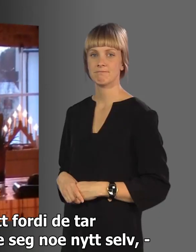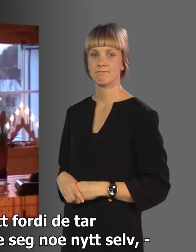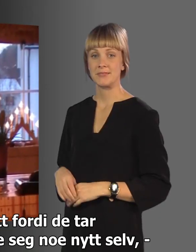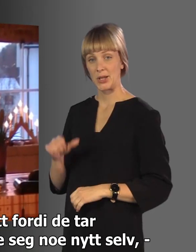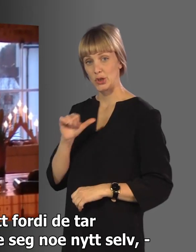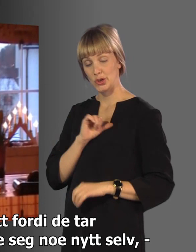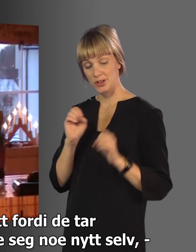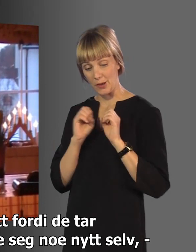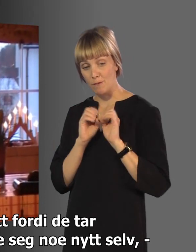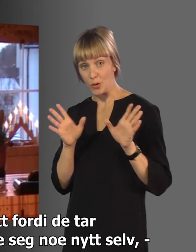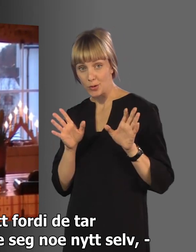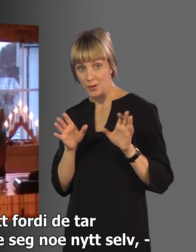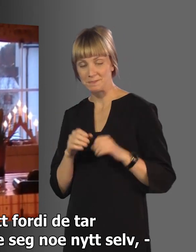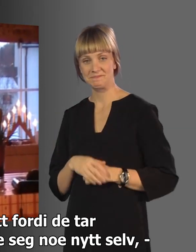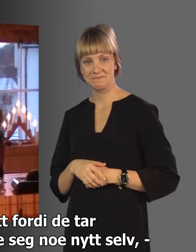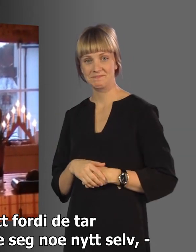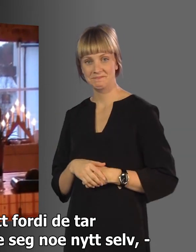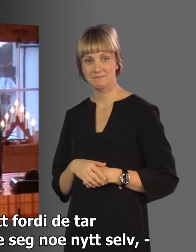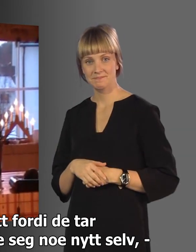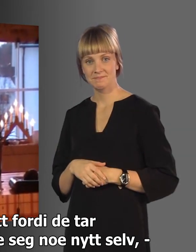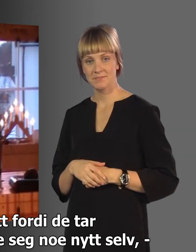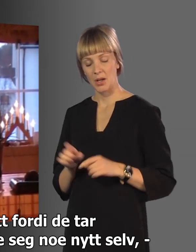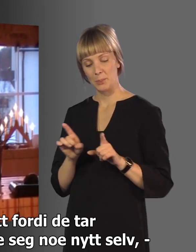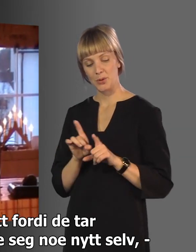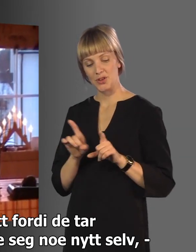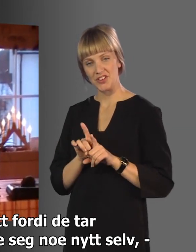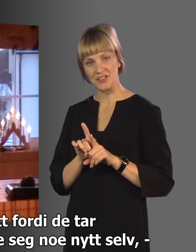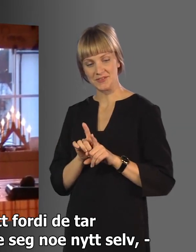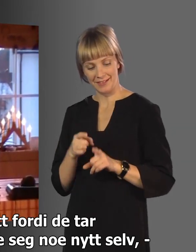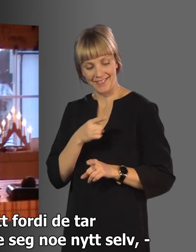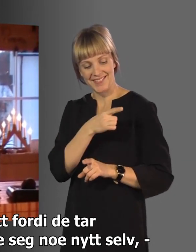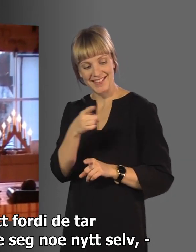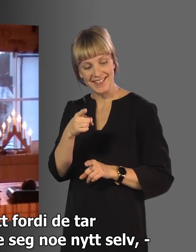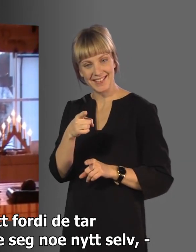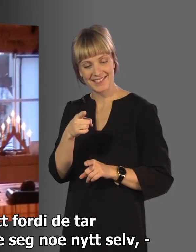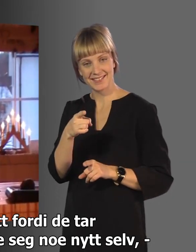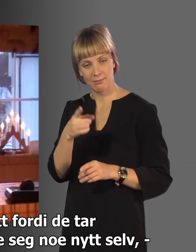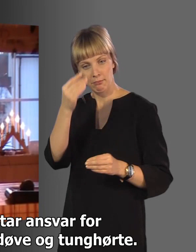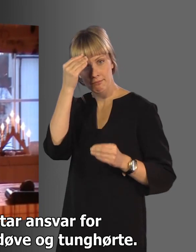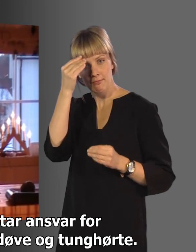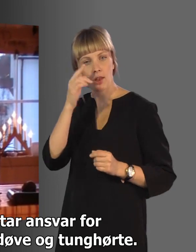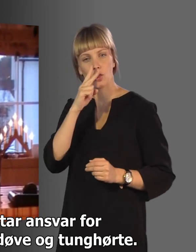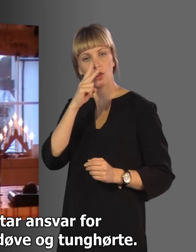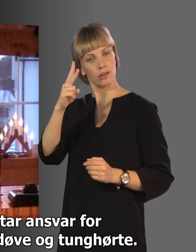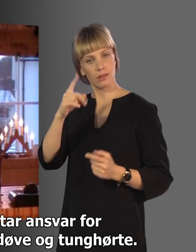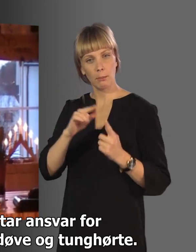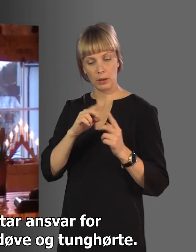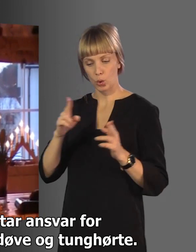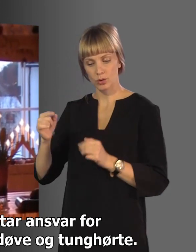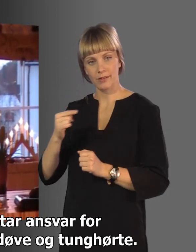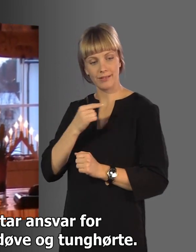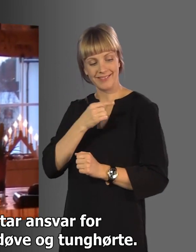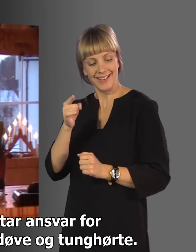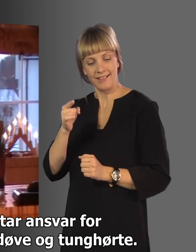Jeg det er veldig flott fordi at de da både tar utfordringer med å lære seg selv om nytt, men ikke minst det